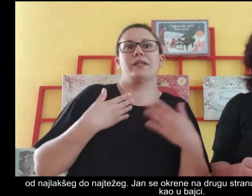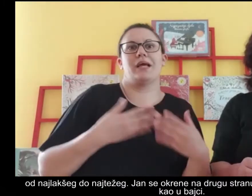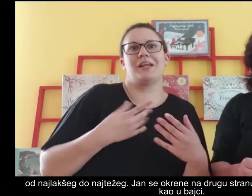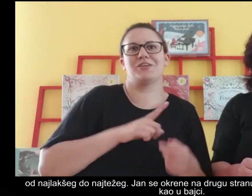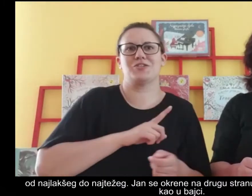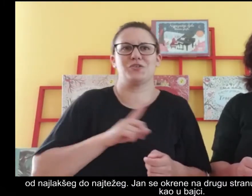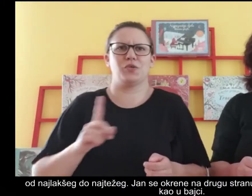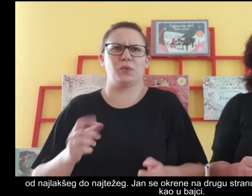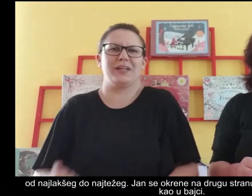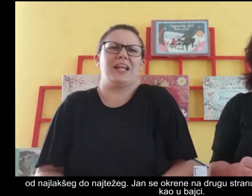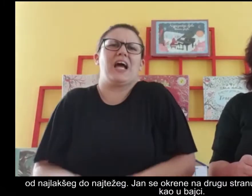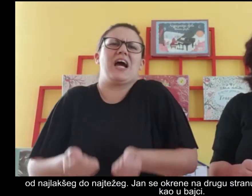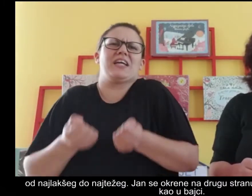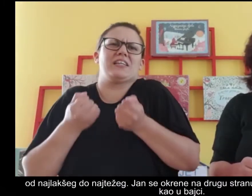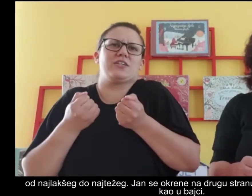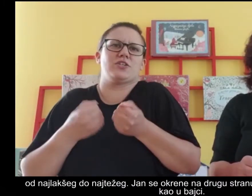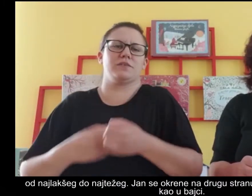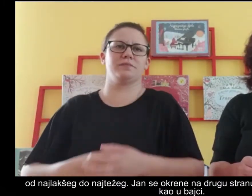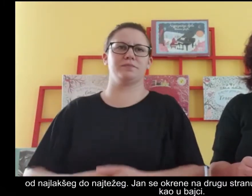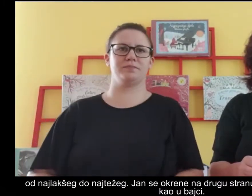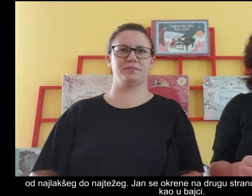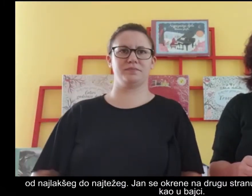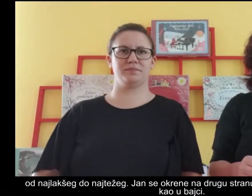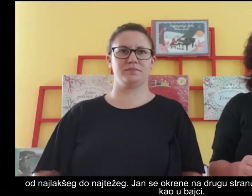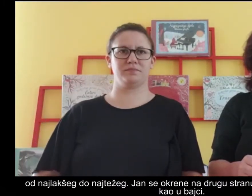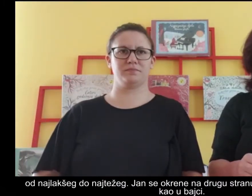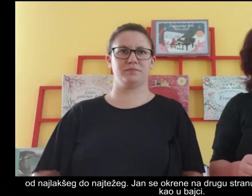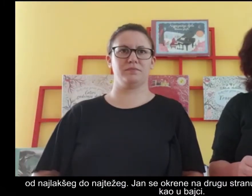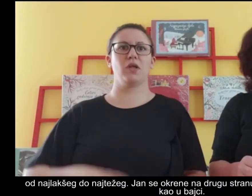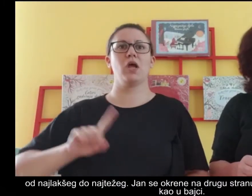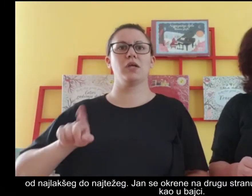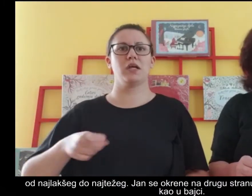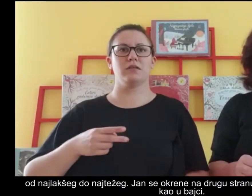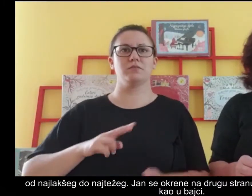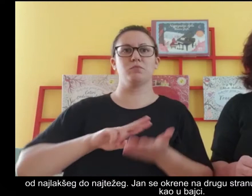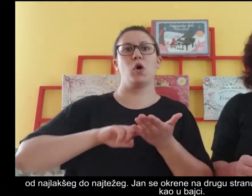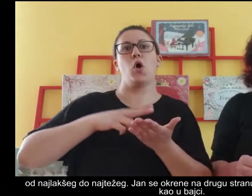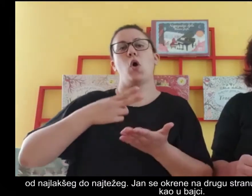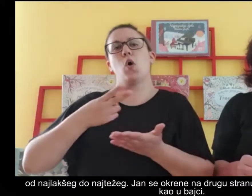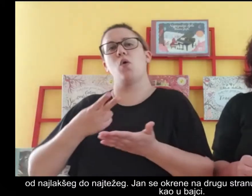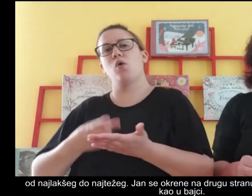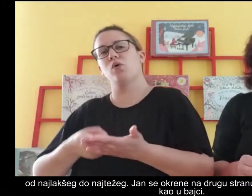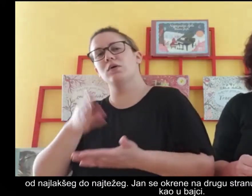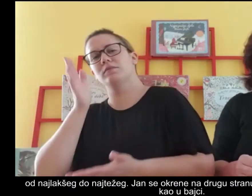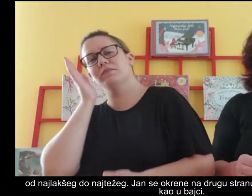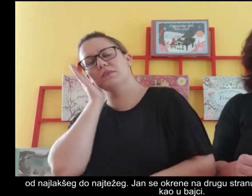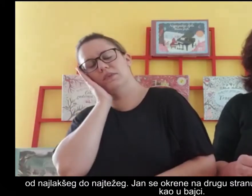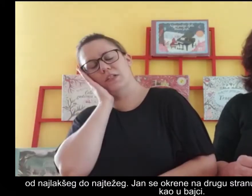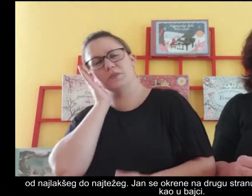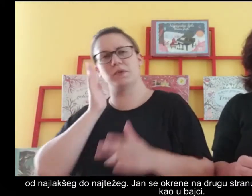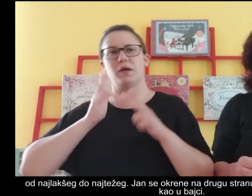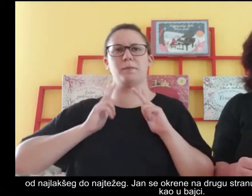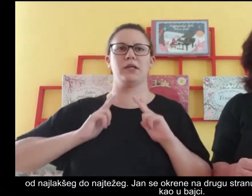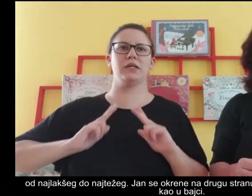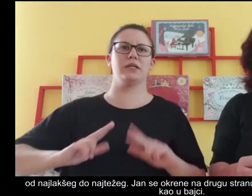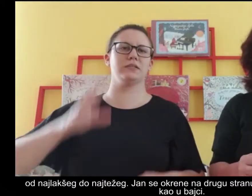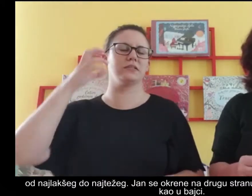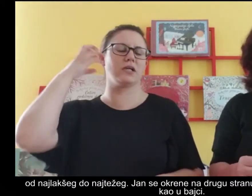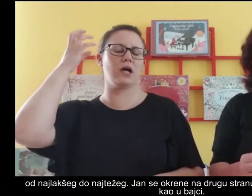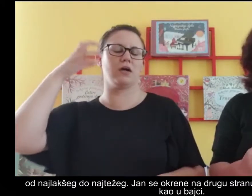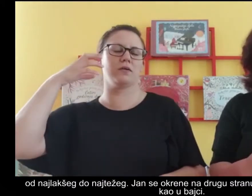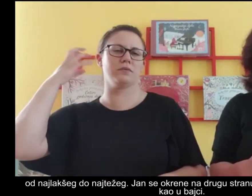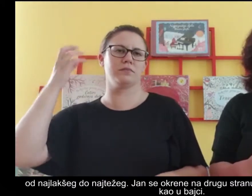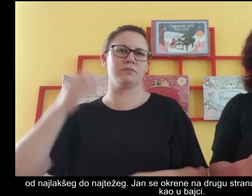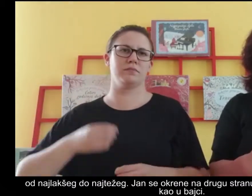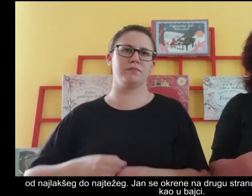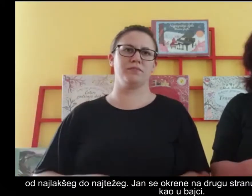najlekšeg do najtežeg. Jan se okrene na drugu stranu i zaspam mirnim